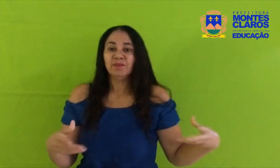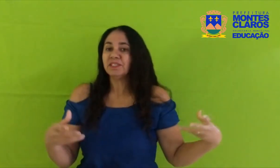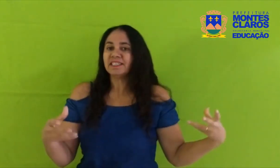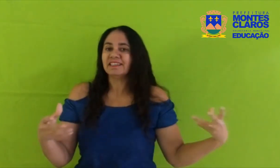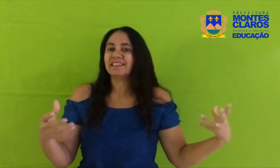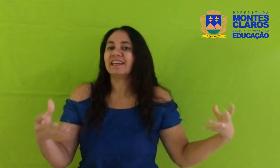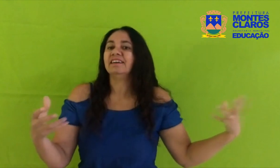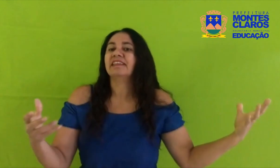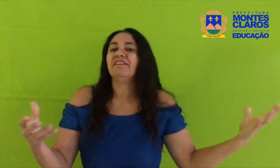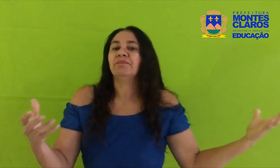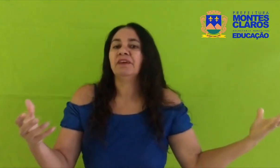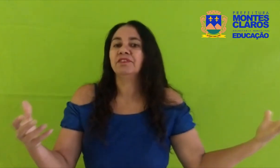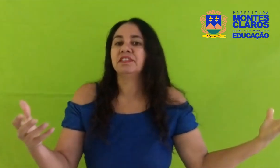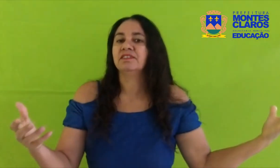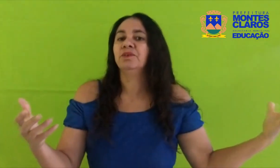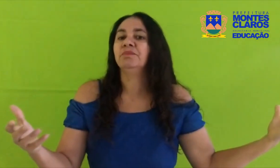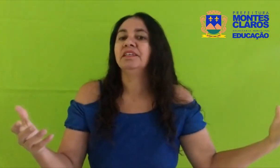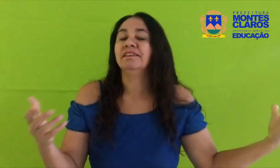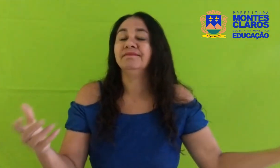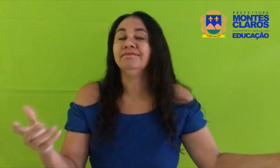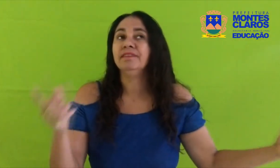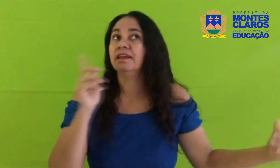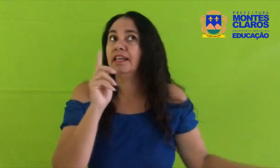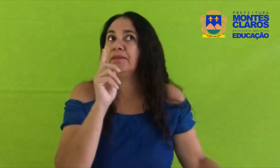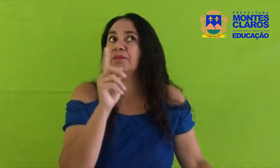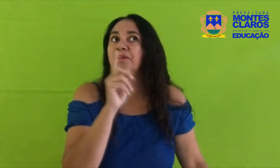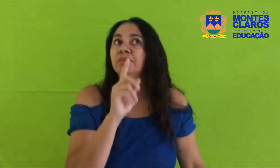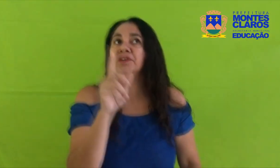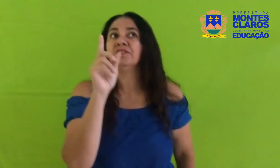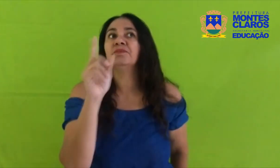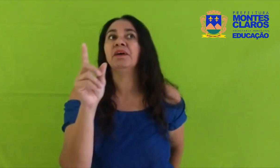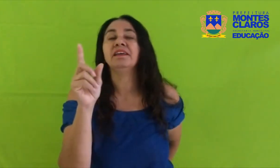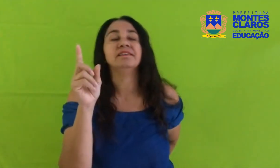músicas que cantava para vocês dormirem Lembro-me muito bem